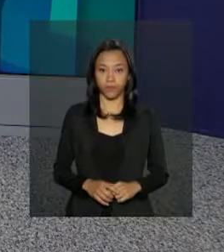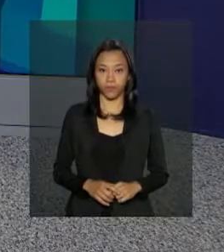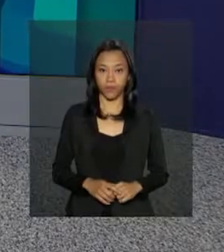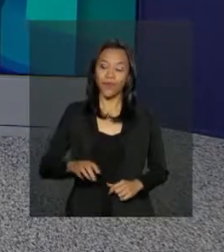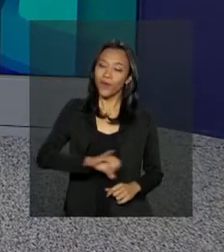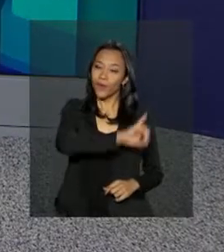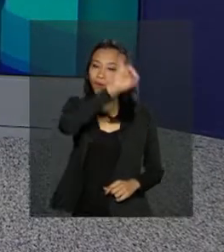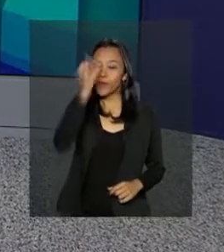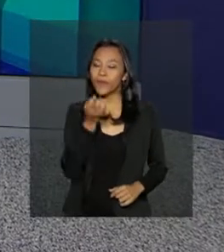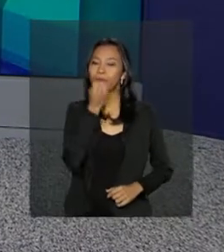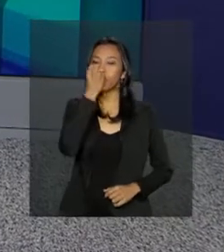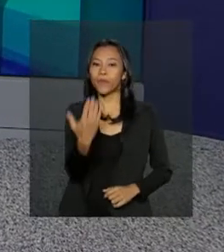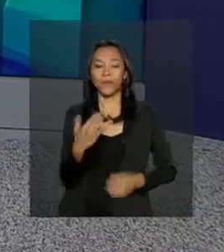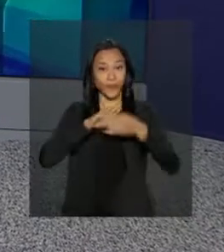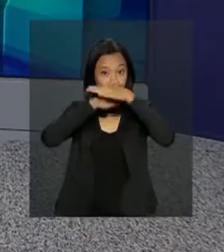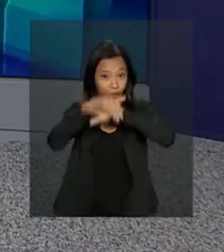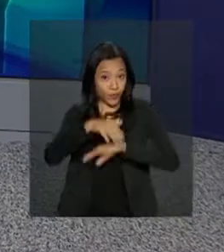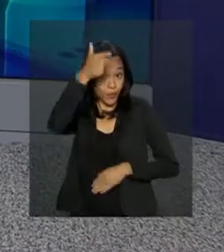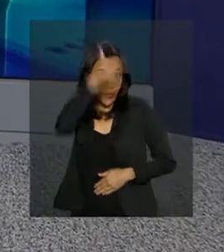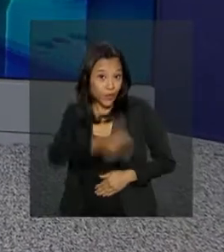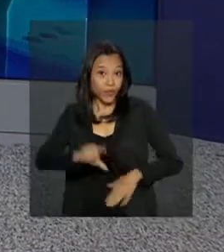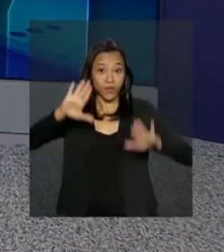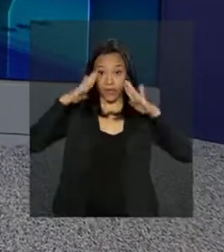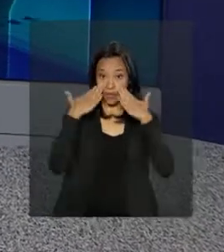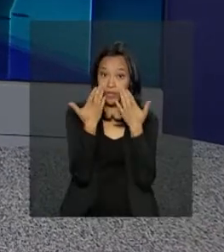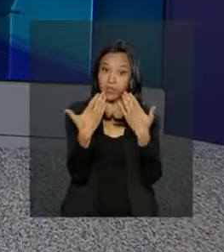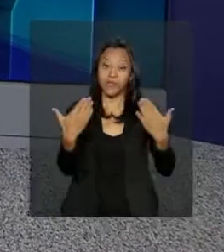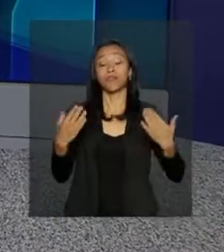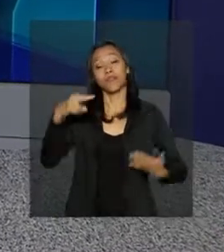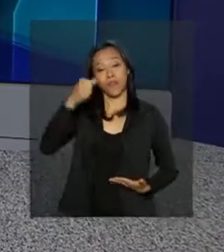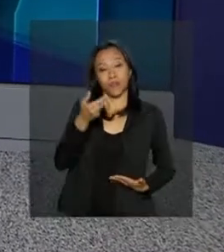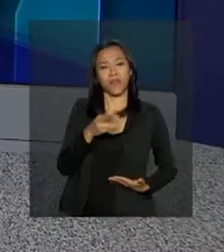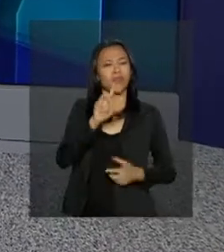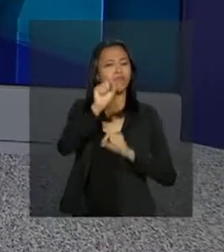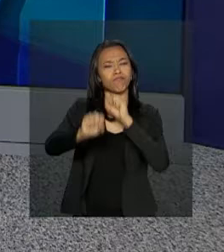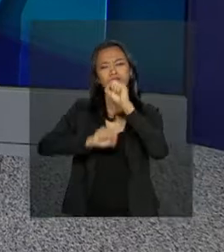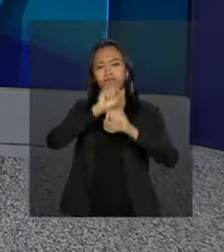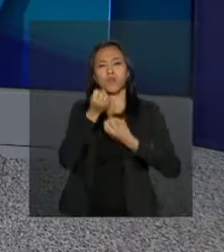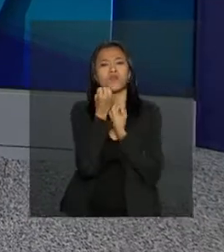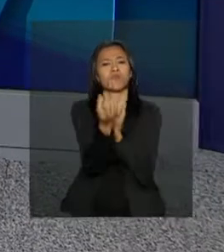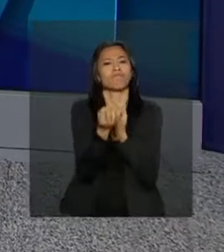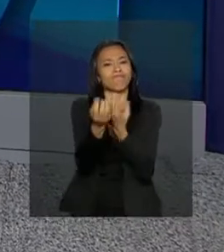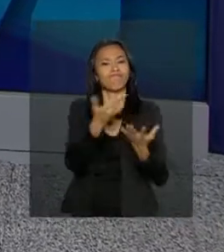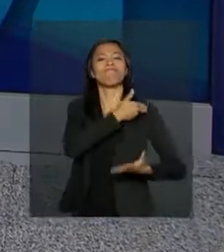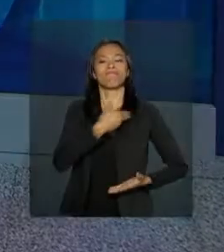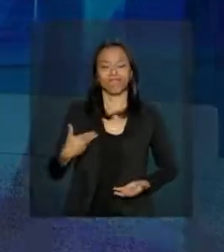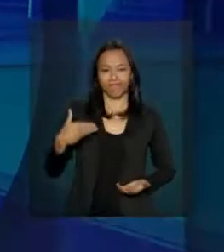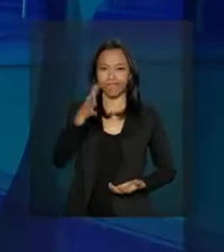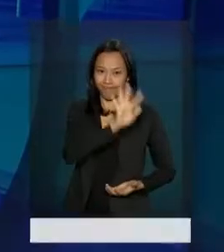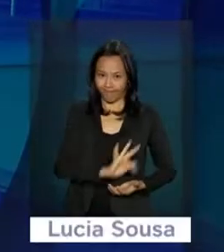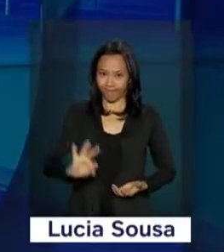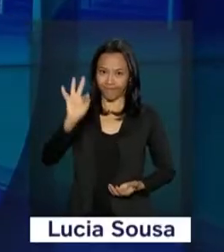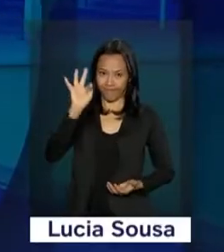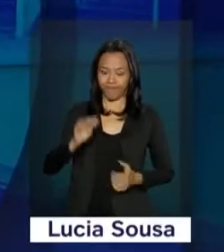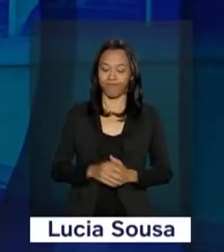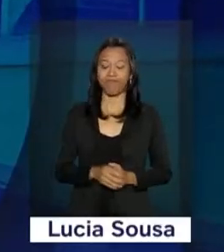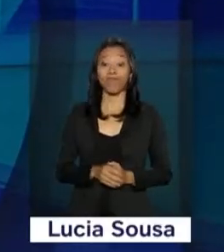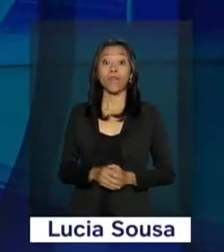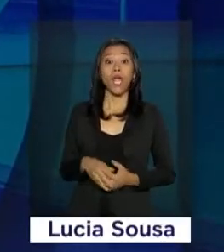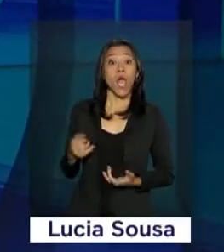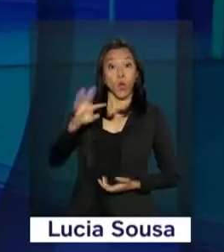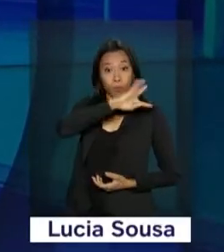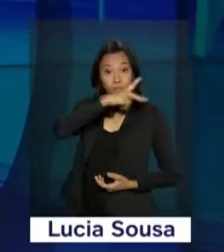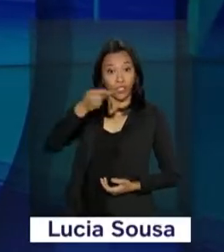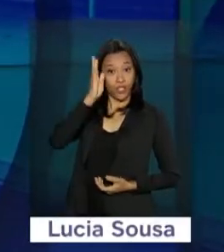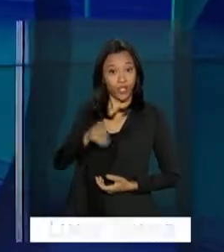Olá, boa noite. No ar mais uma edição do repórter NBR com as notícias do governo federal. O presidente eleito